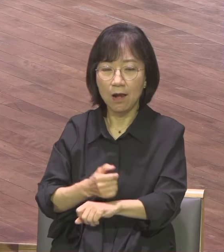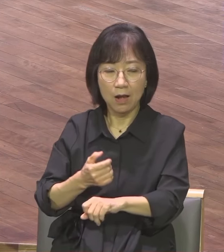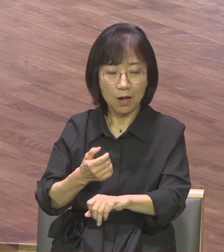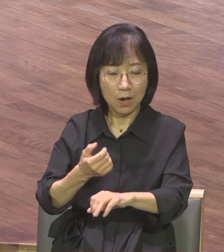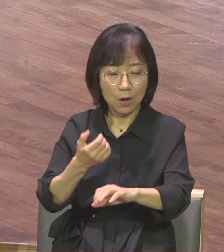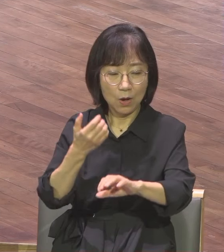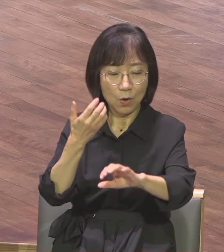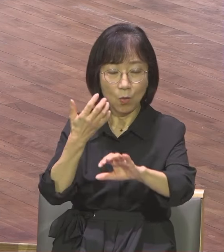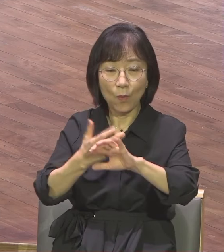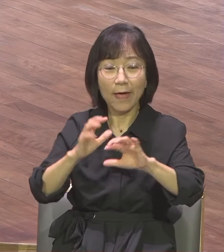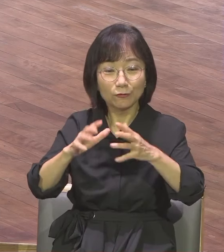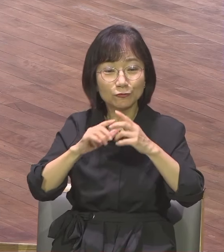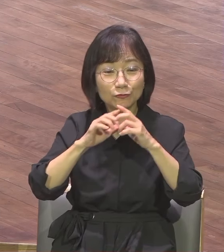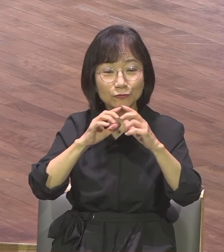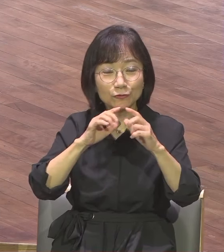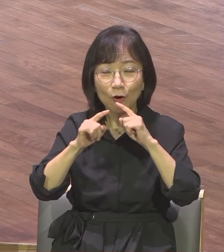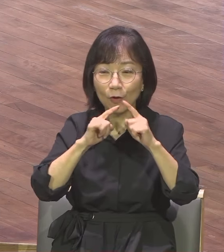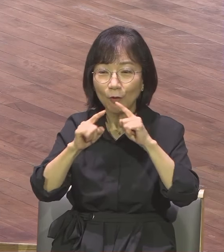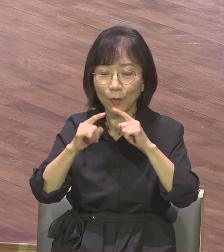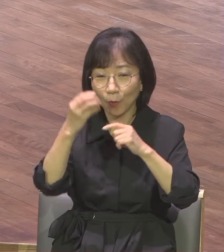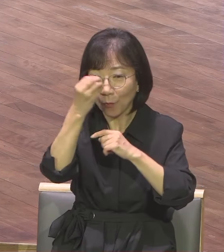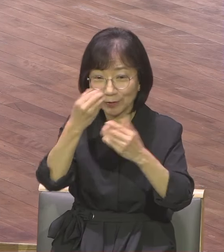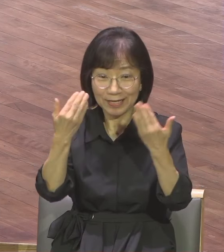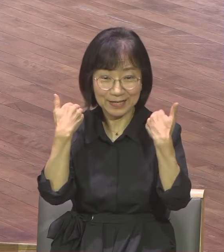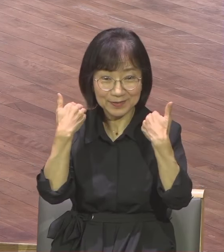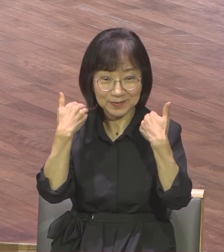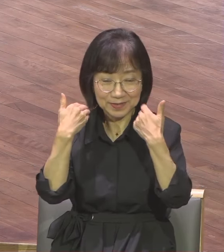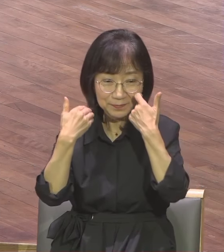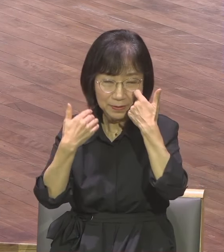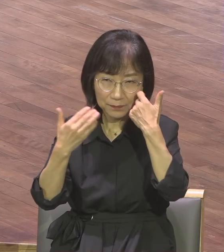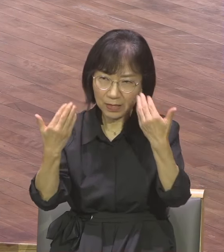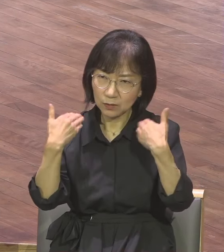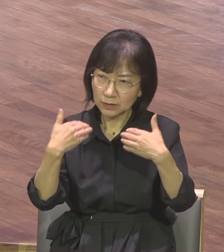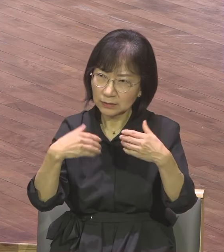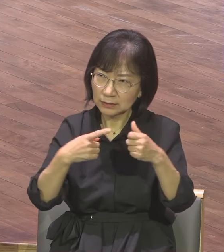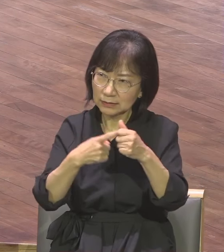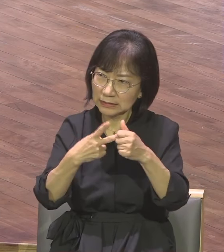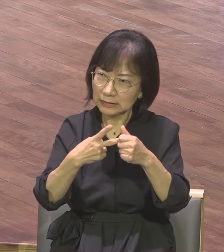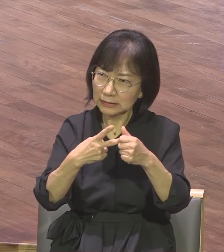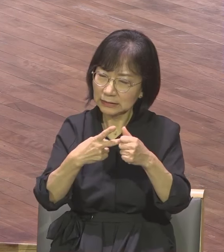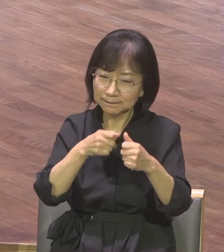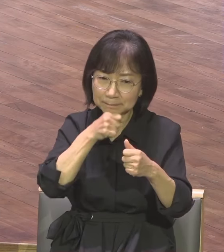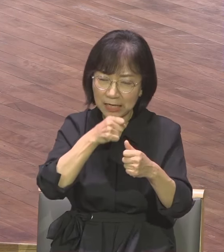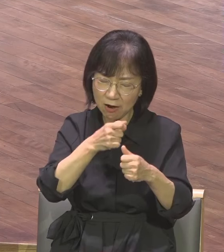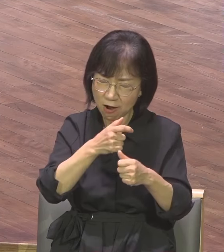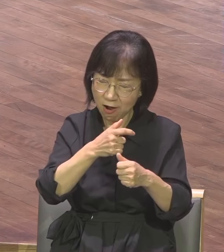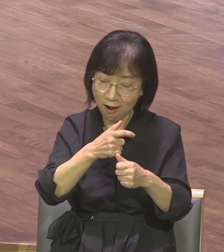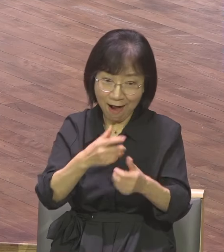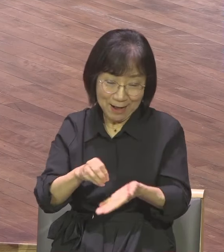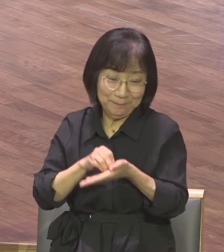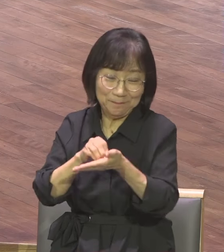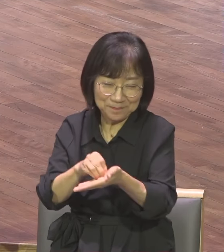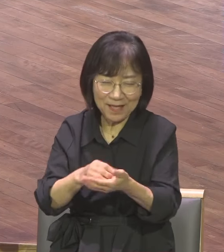그냥 가는 데 아니거든요 전교 1, 2등에 의한 외고 가요 외고 갔습니다 너무 좋았어요 너무 기뻤어요